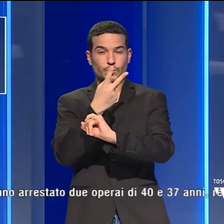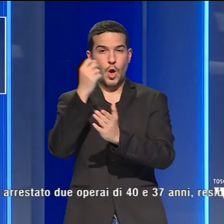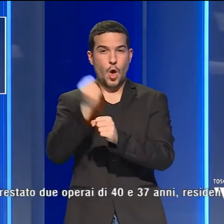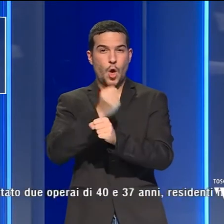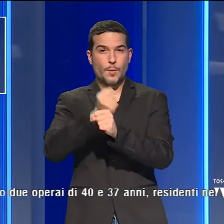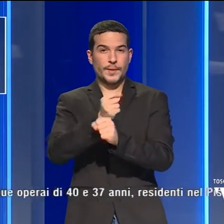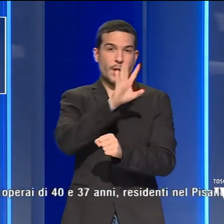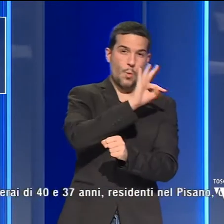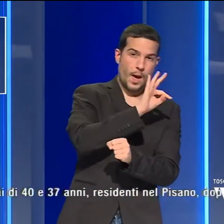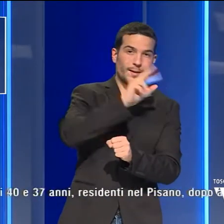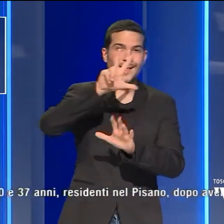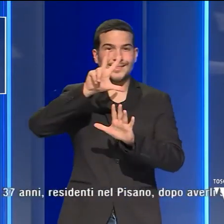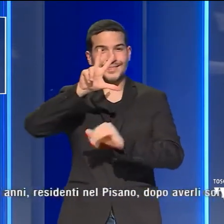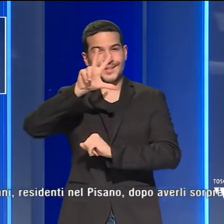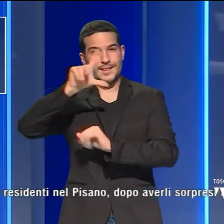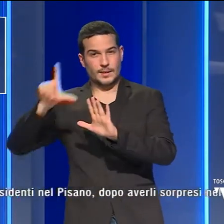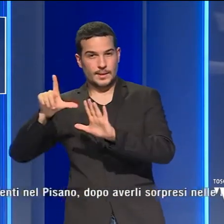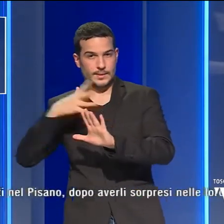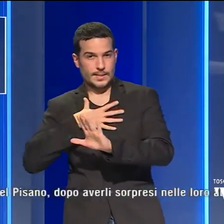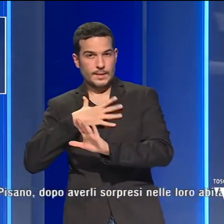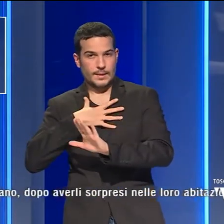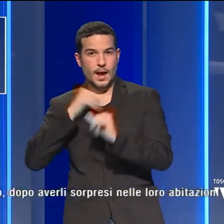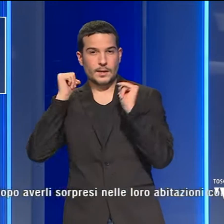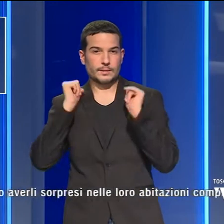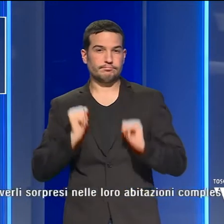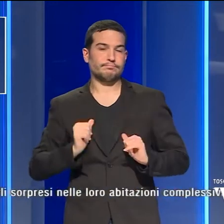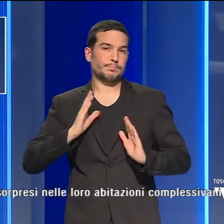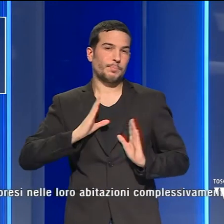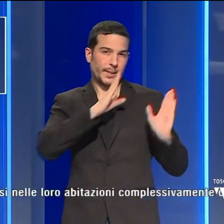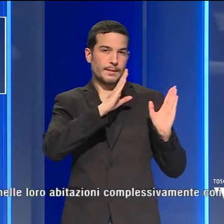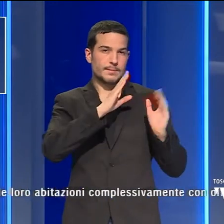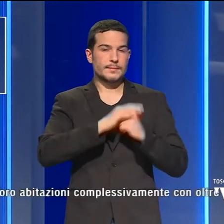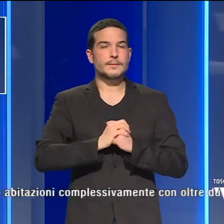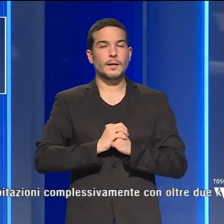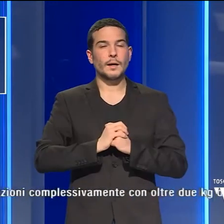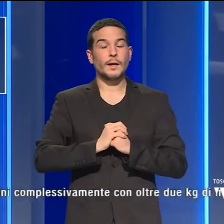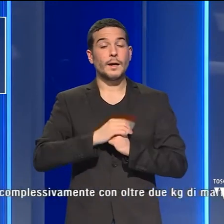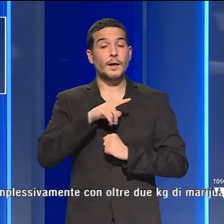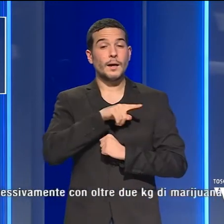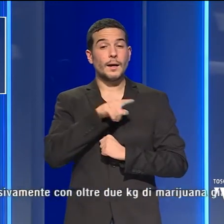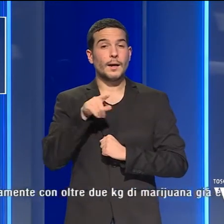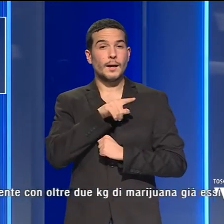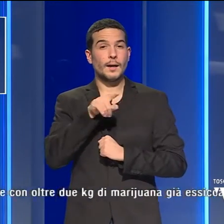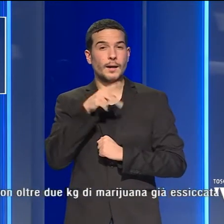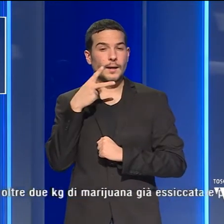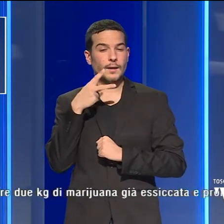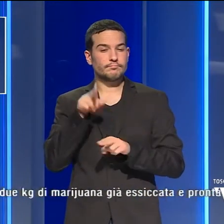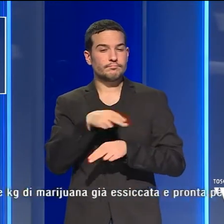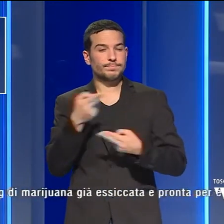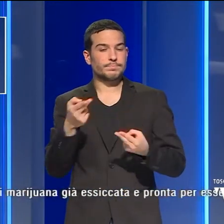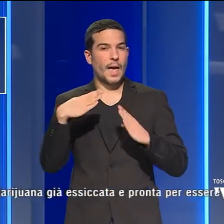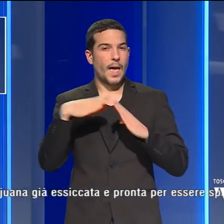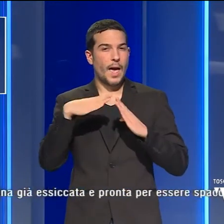di 40 e 37 anni residenti nel Pisano, dopo averli sorpresi nelle loro